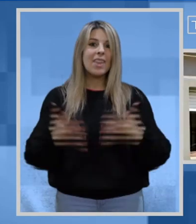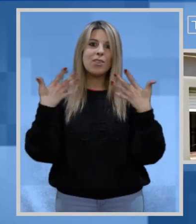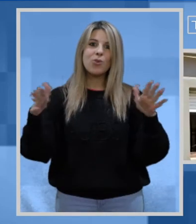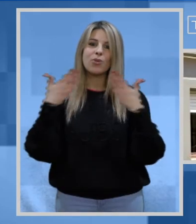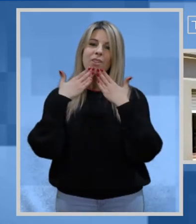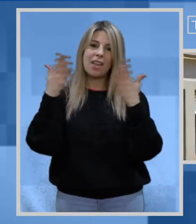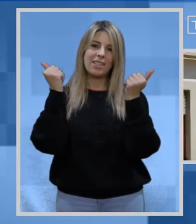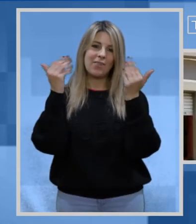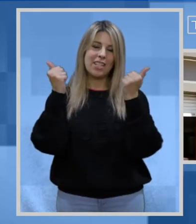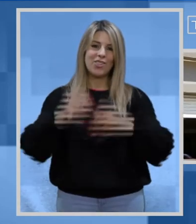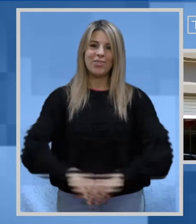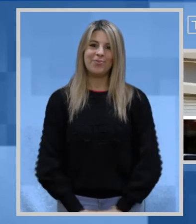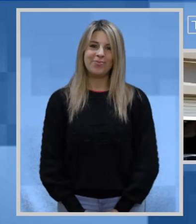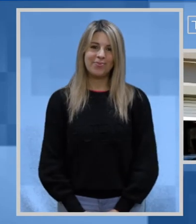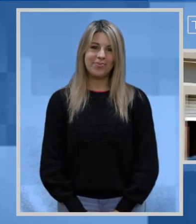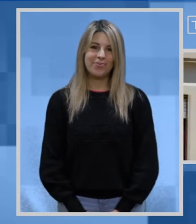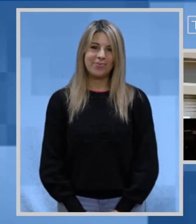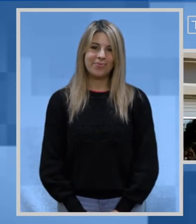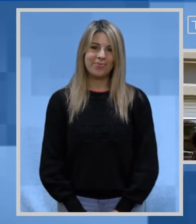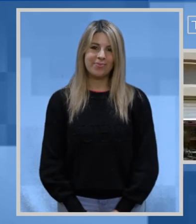E' tutto grazie arrivederci